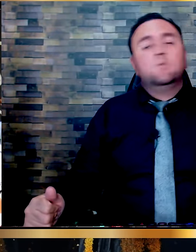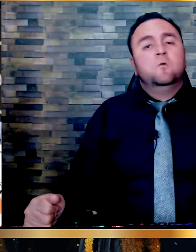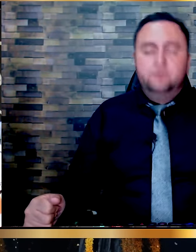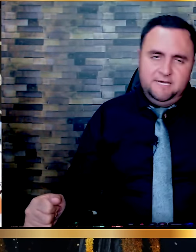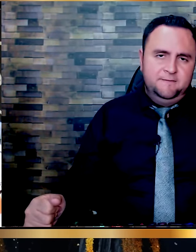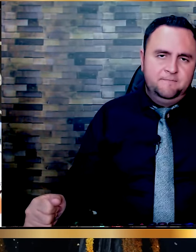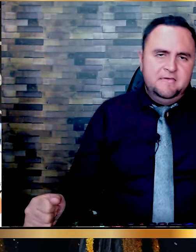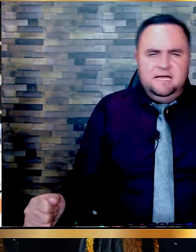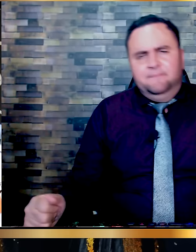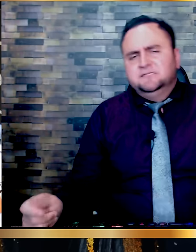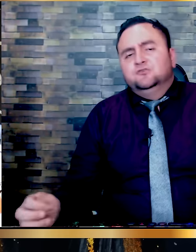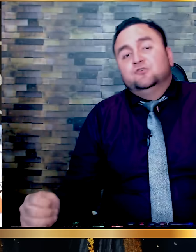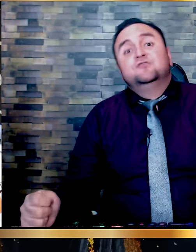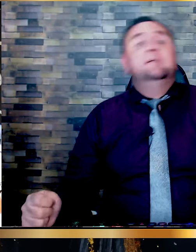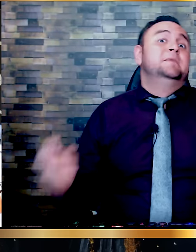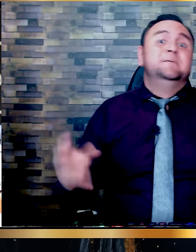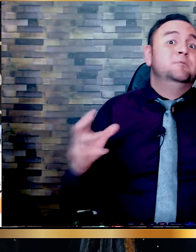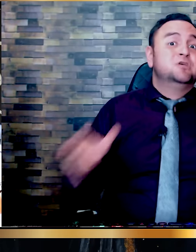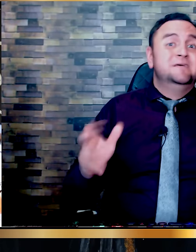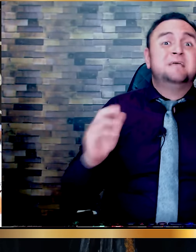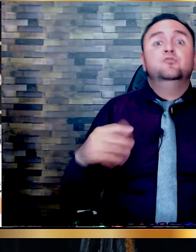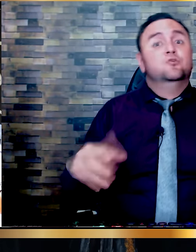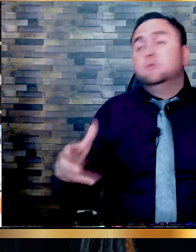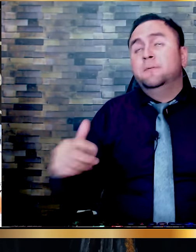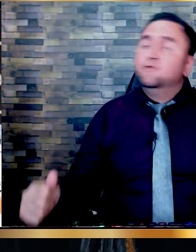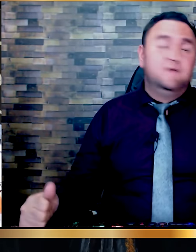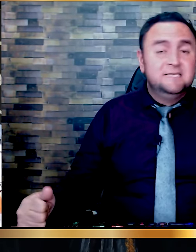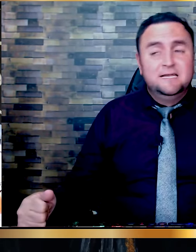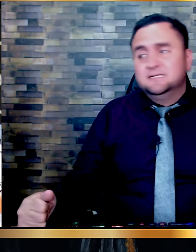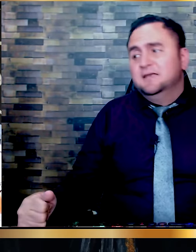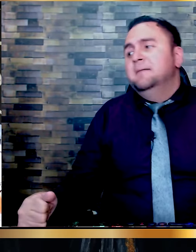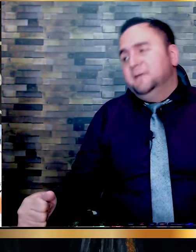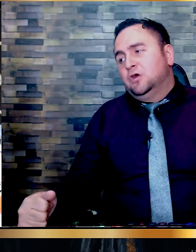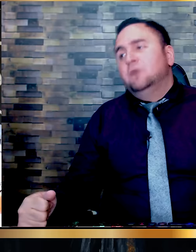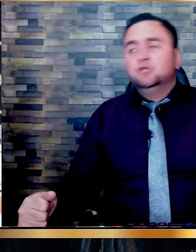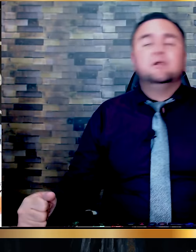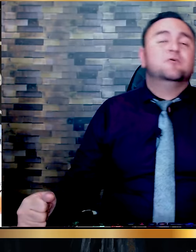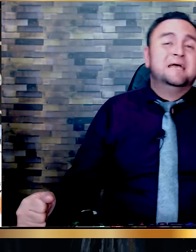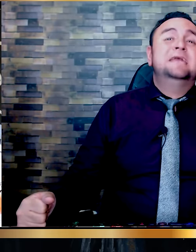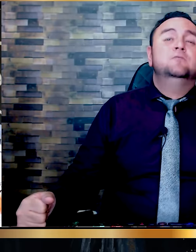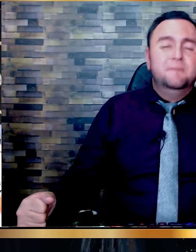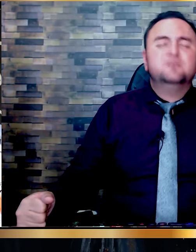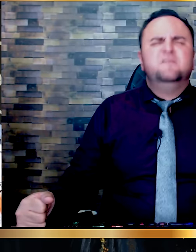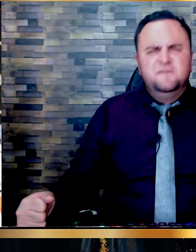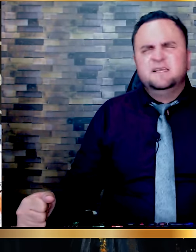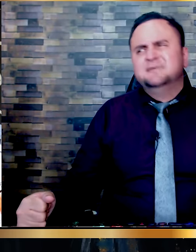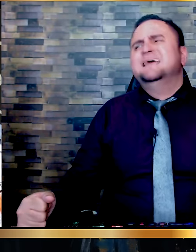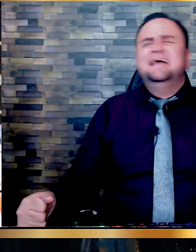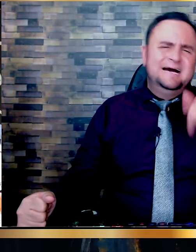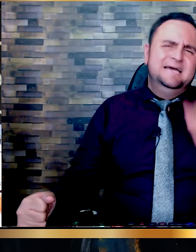Dios estuvo con él. Hay veces nosotros solamente pensamos. Que Dios está con nosotros en los momentos fáciles. Pero qué bonito recordar. Que en los momentos